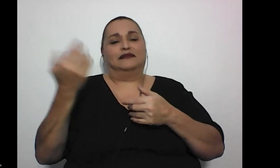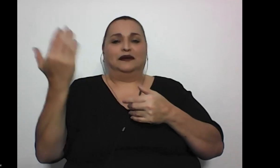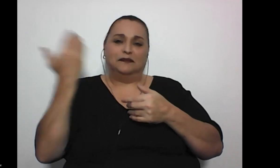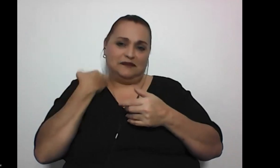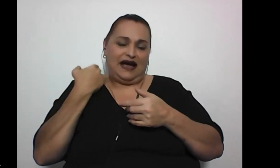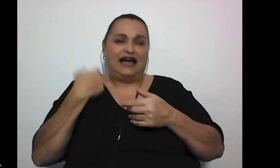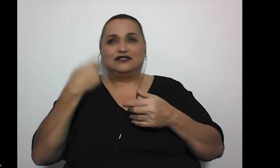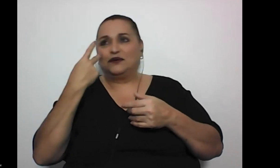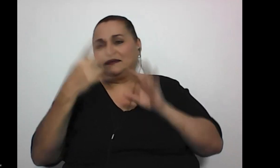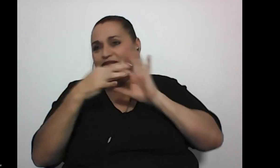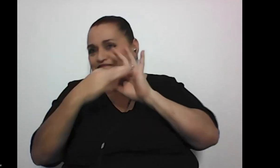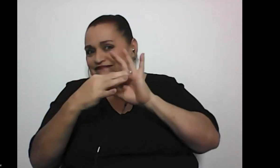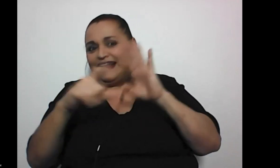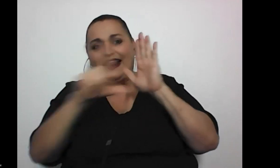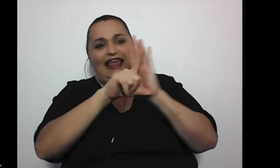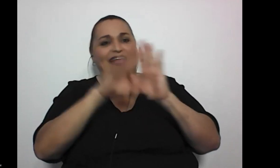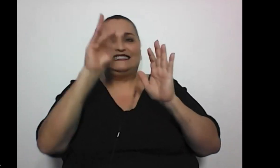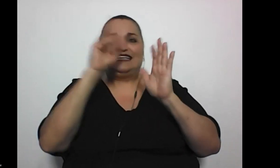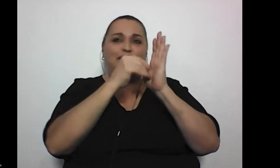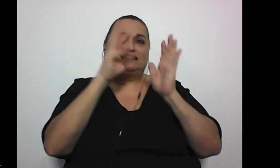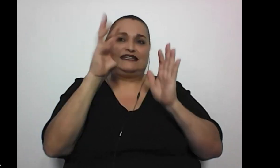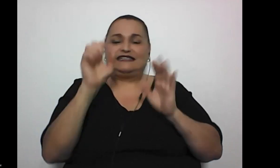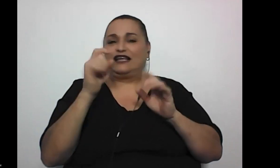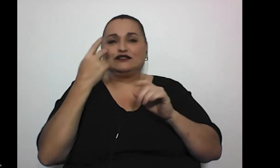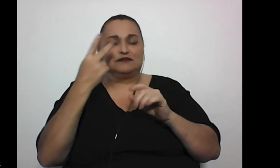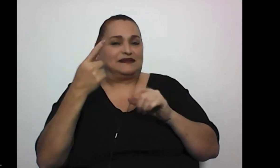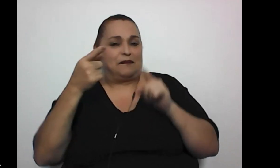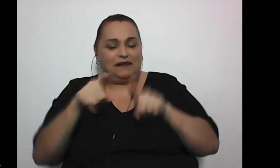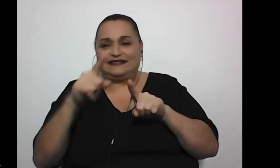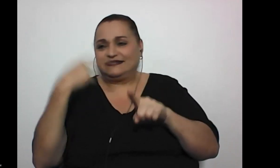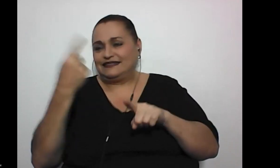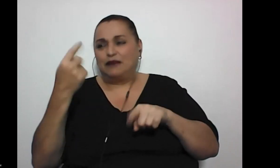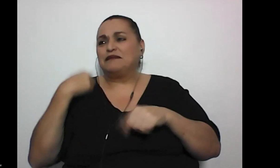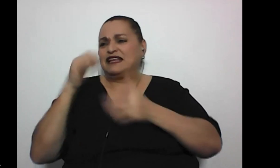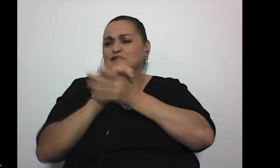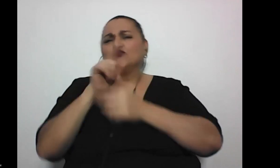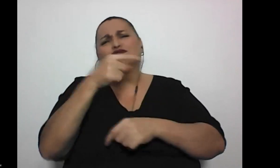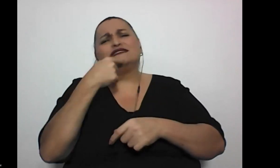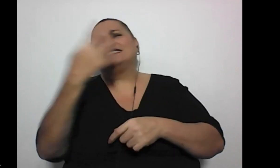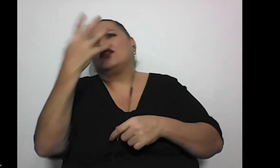la ley si te me estoy diciendo de algún lado y es un vacilón porque después me dice pues es usted se enoja